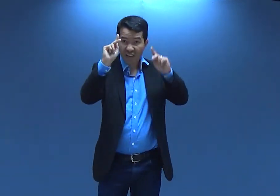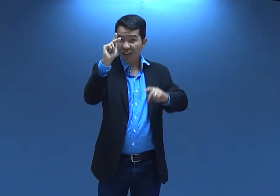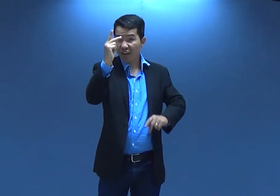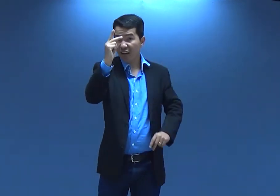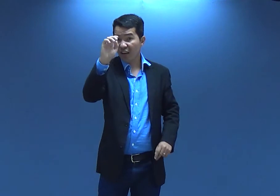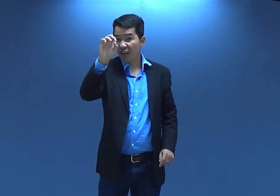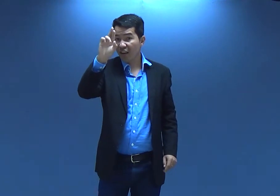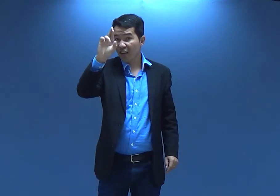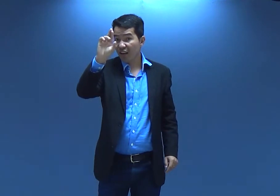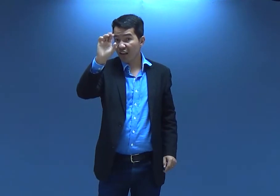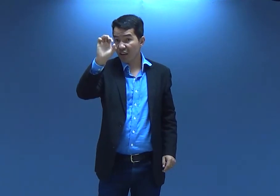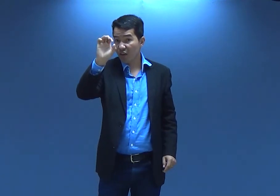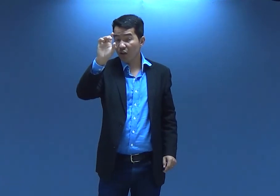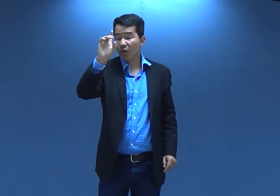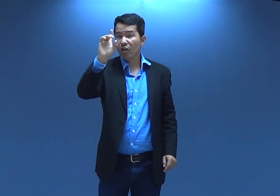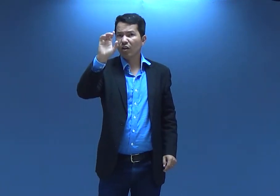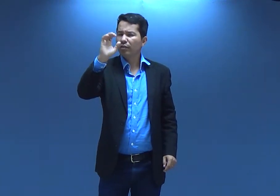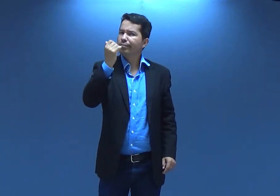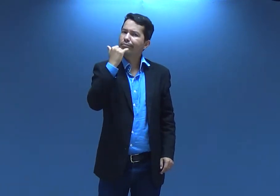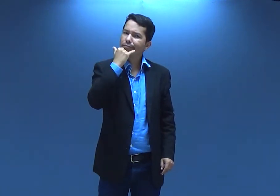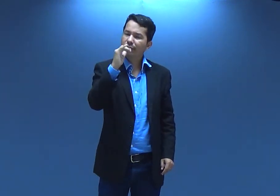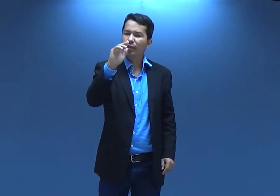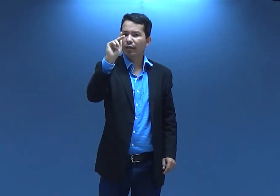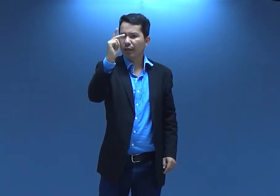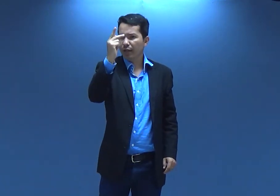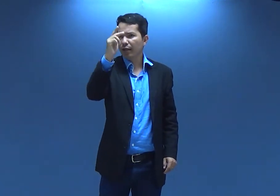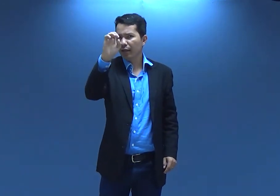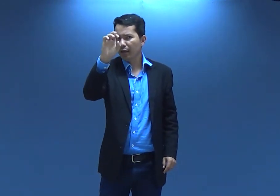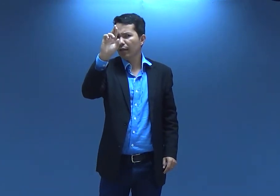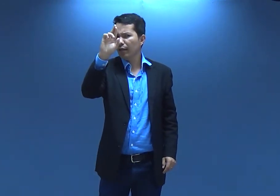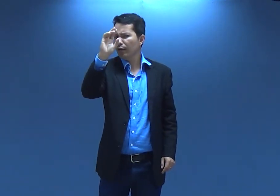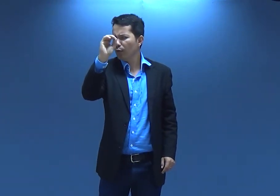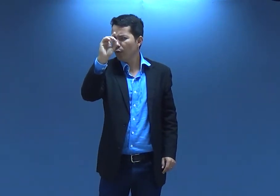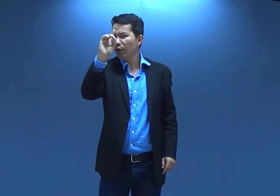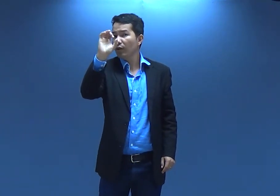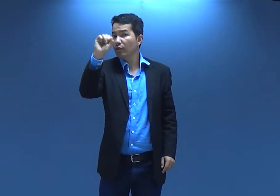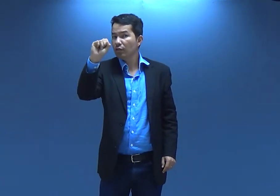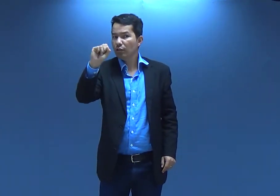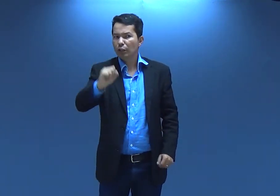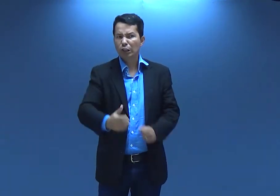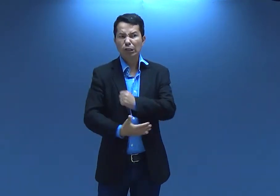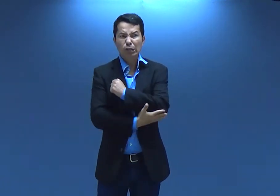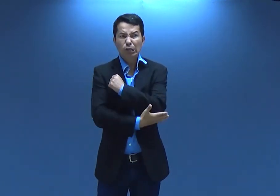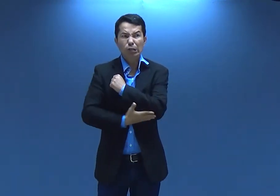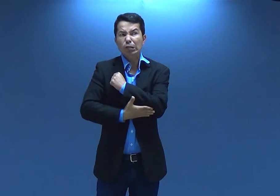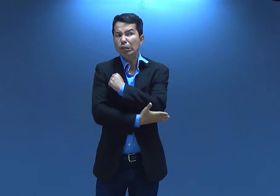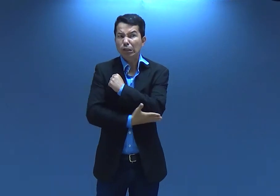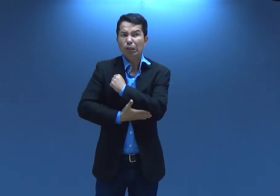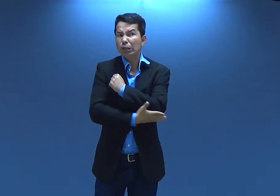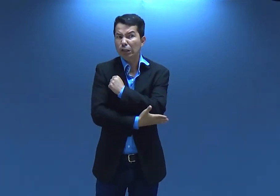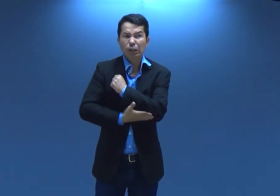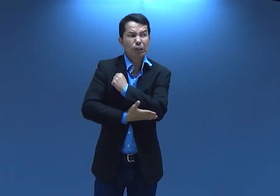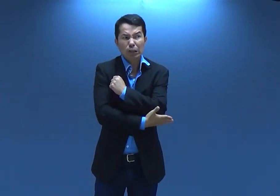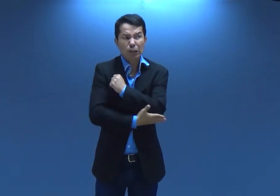O rei Herodes. Perdão. Herodes. Ele parece que ficou com